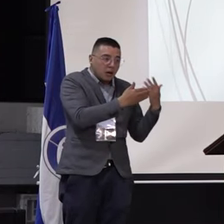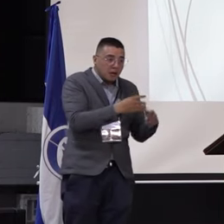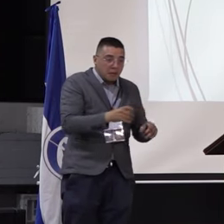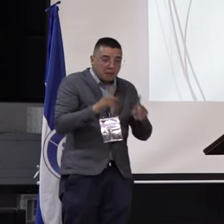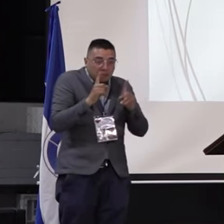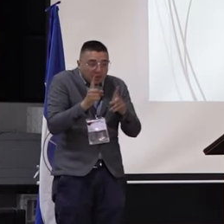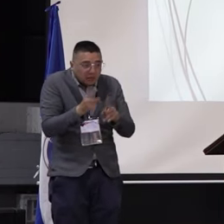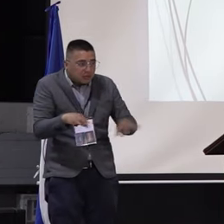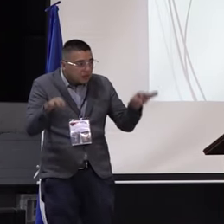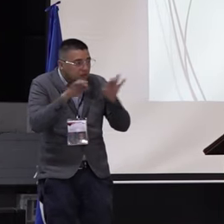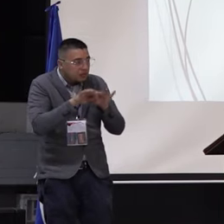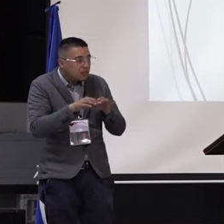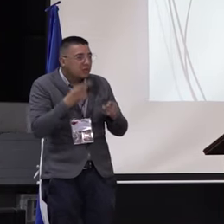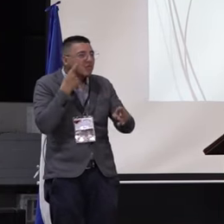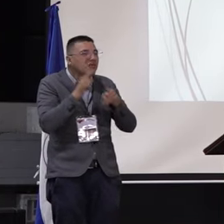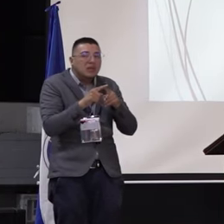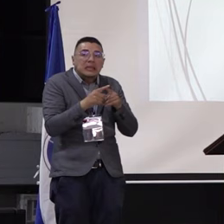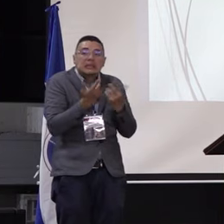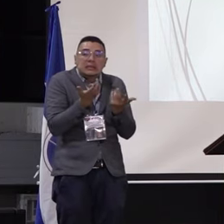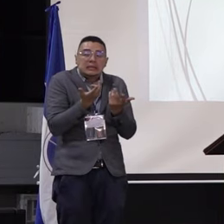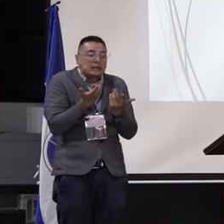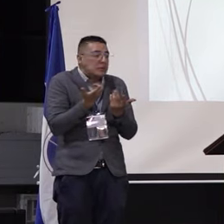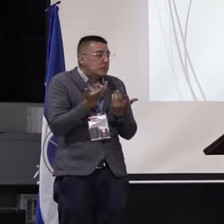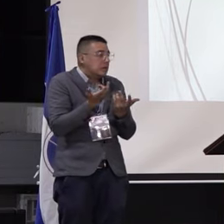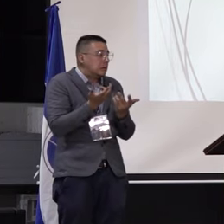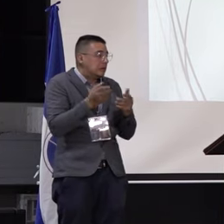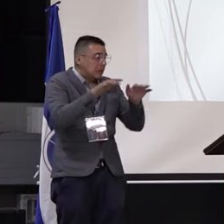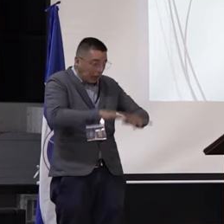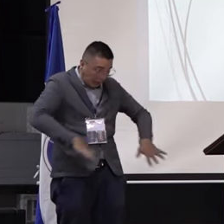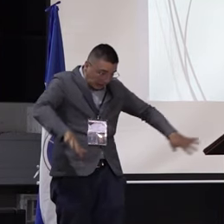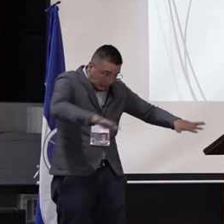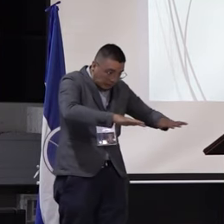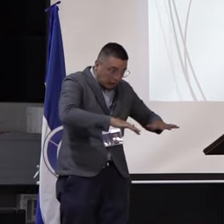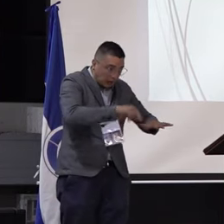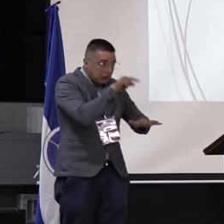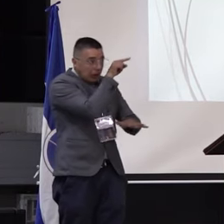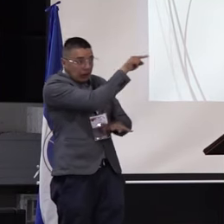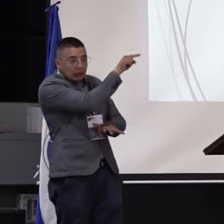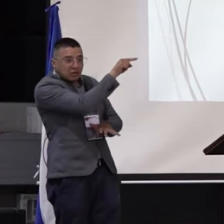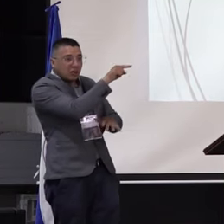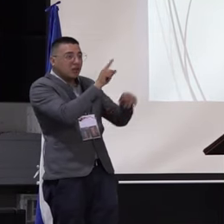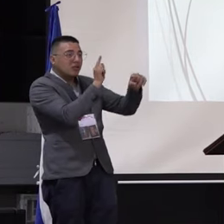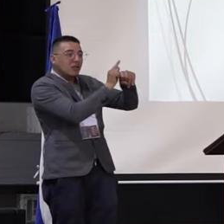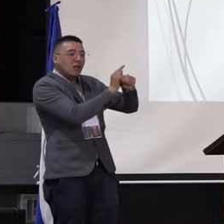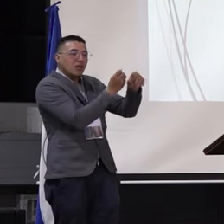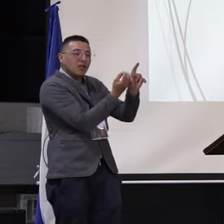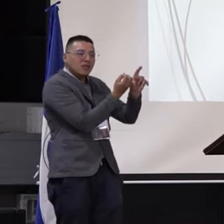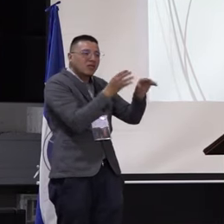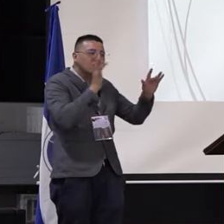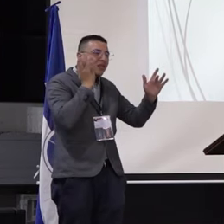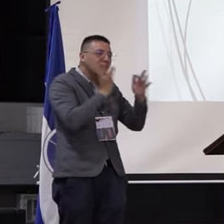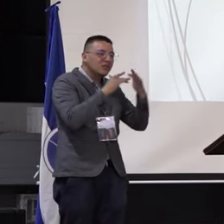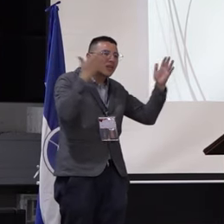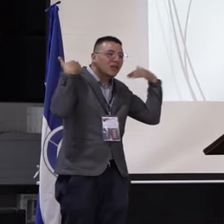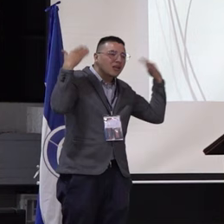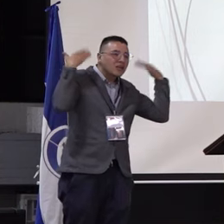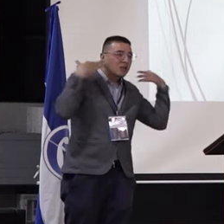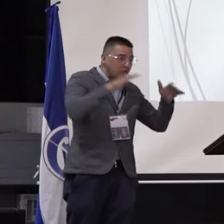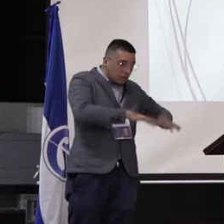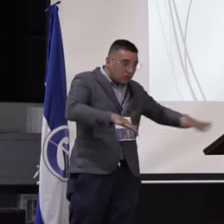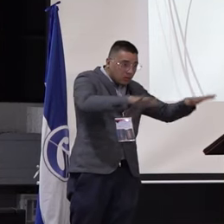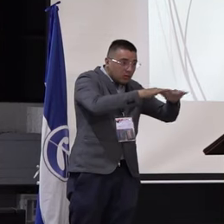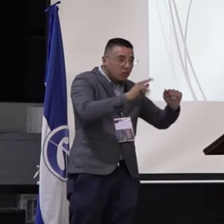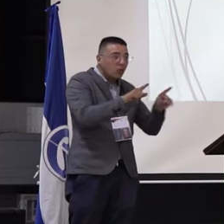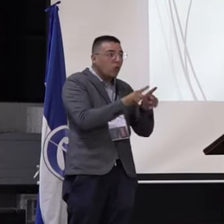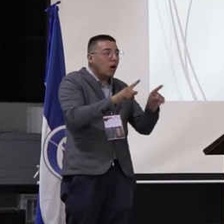cosa a la que hay que hacer hincapié también, y es que si bien en ese espacio concreto funciona la Facultad de Educación Física, es un espacio que no debería ser solamente